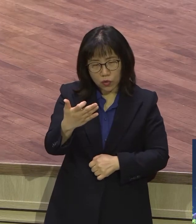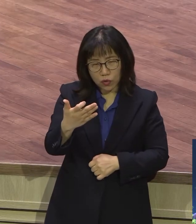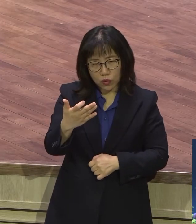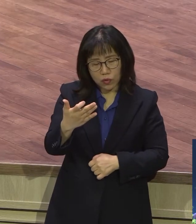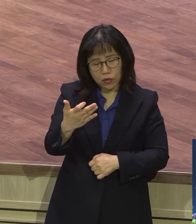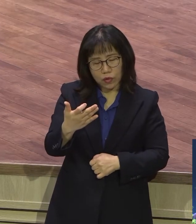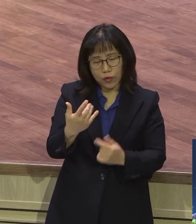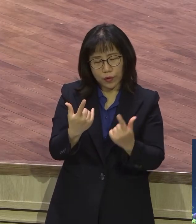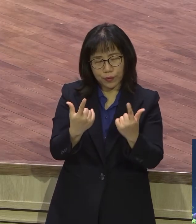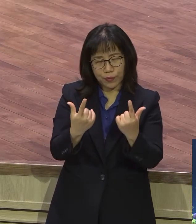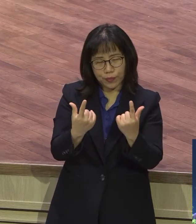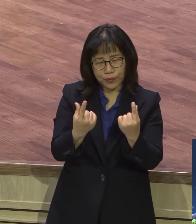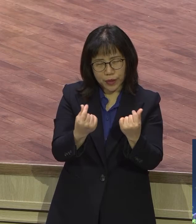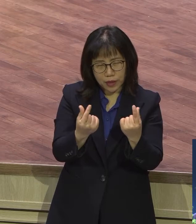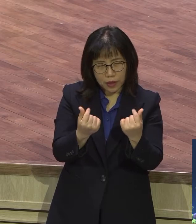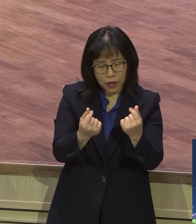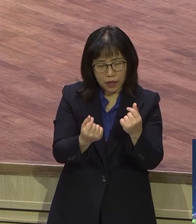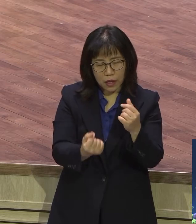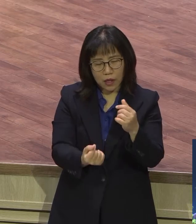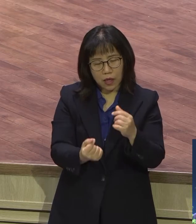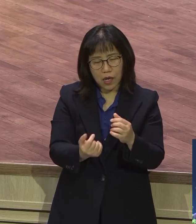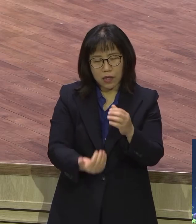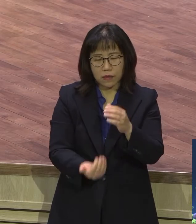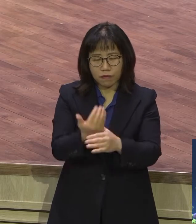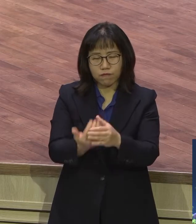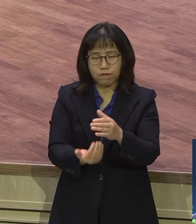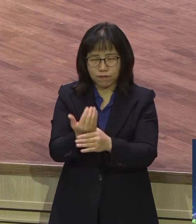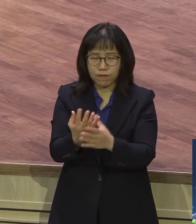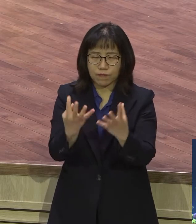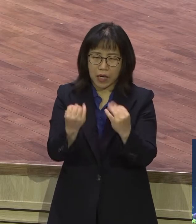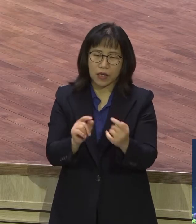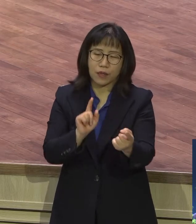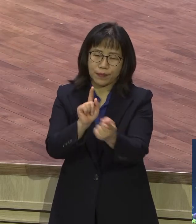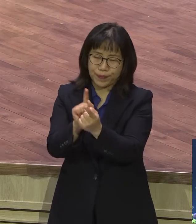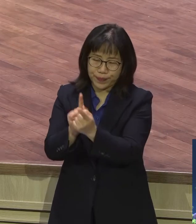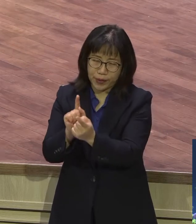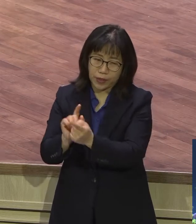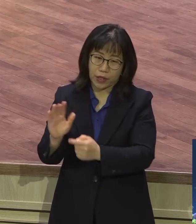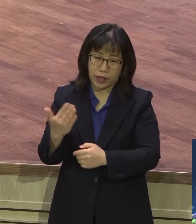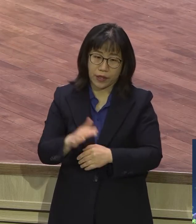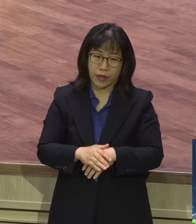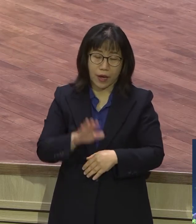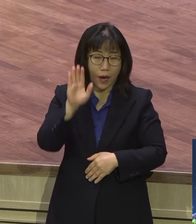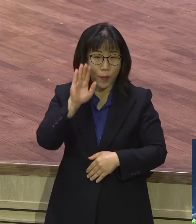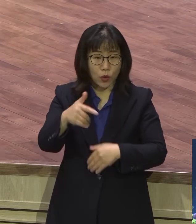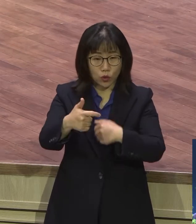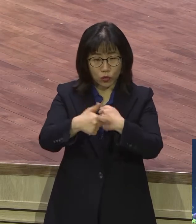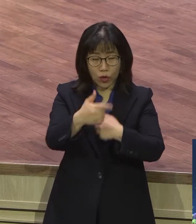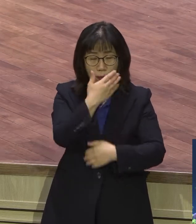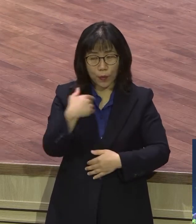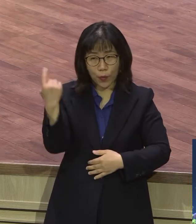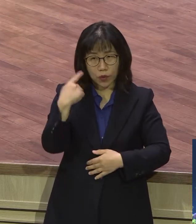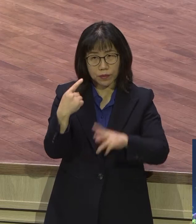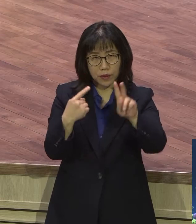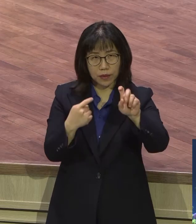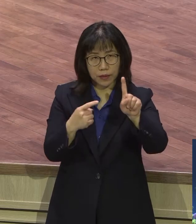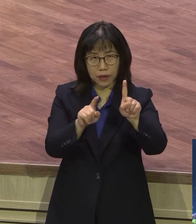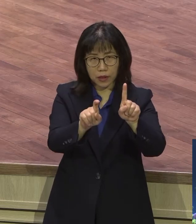환경들이 앞으로 다양하게 다가오게 되어있어요. 누가 보면 21장 11절 이하에